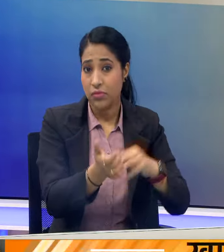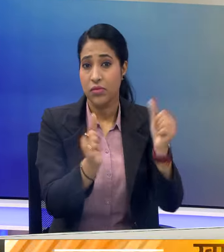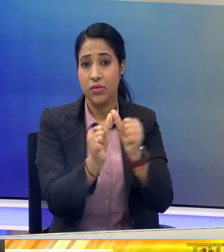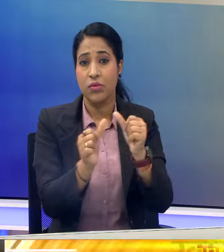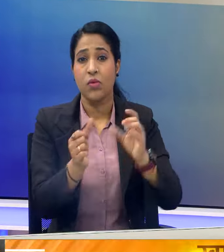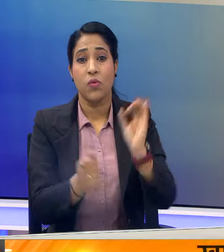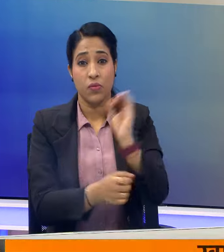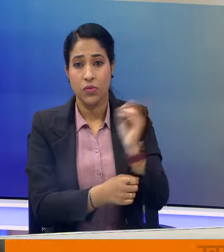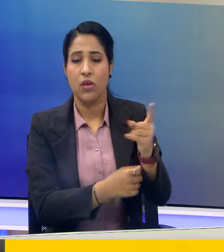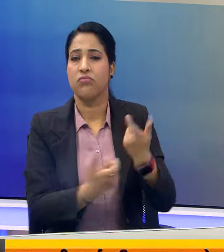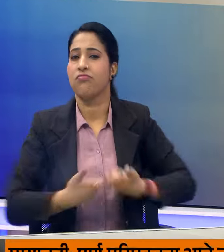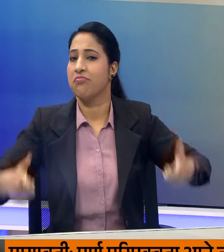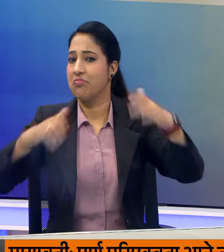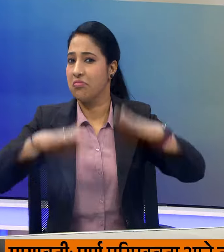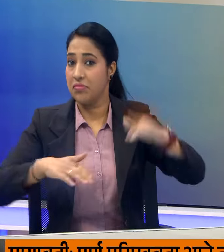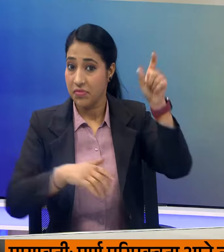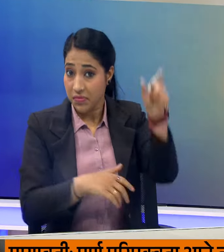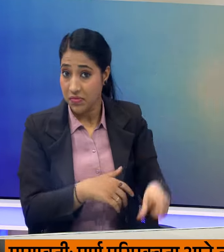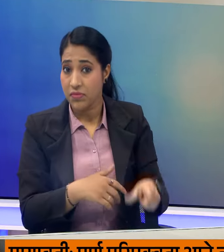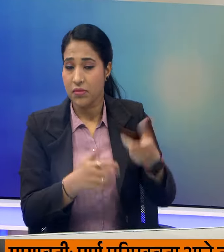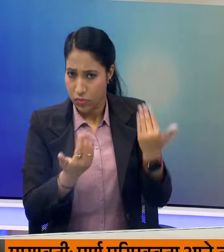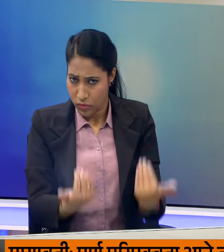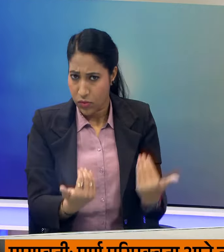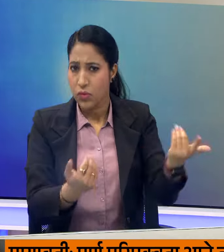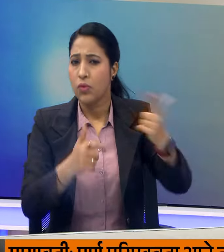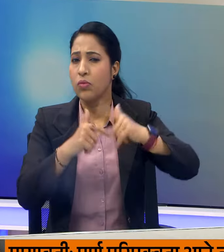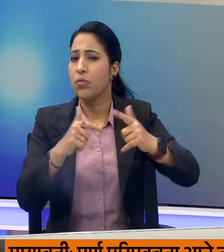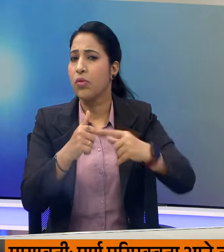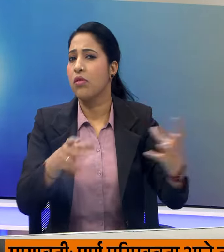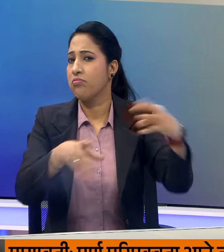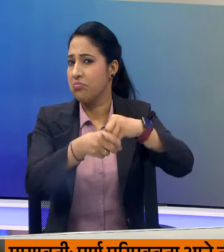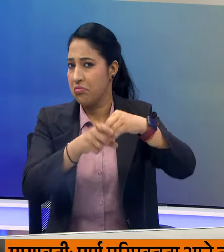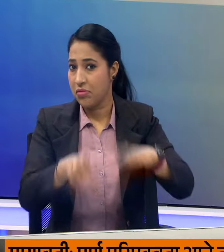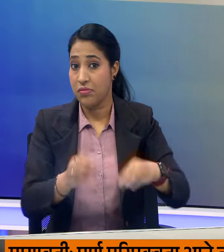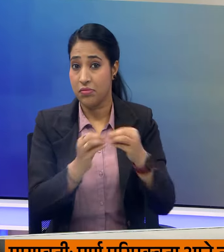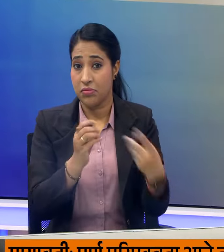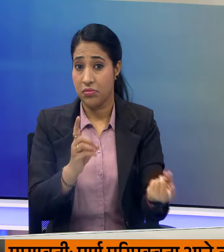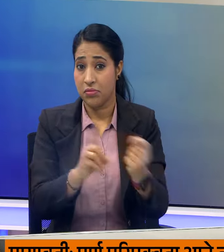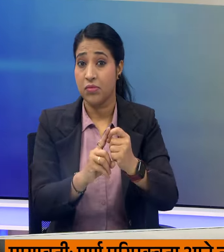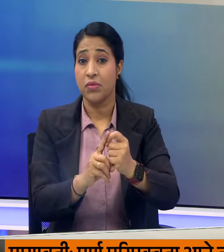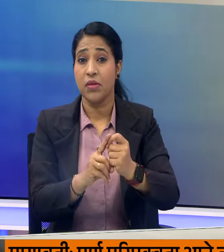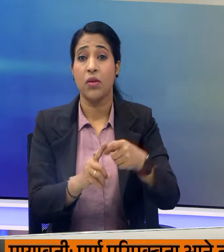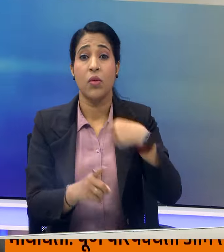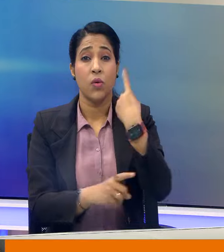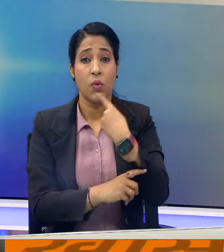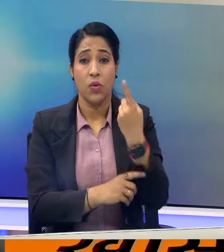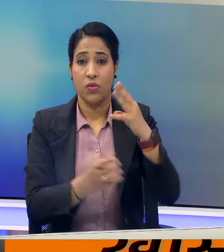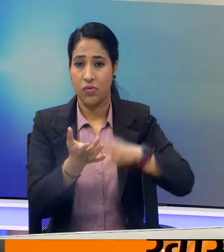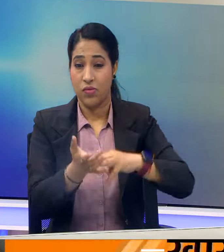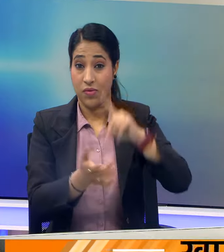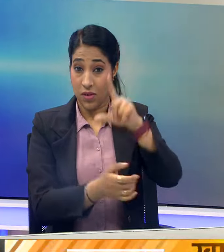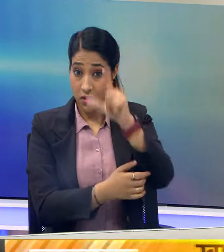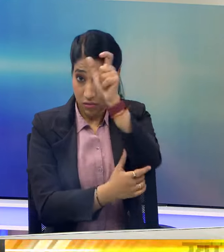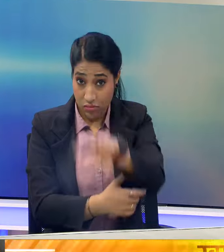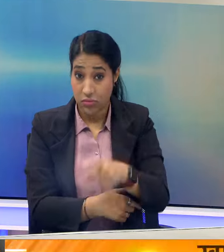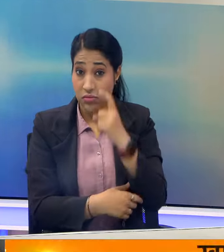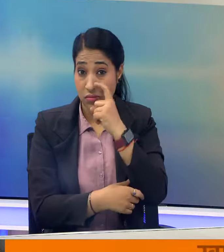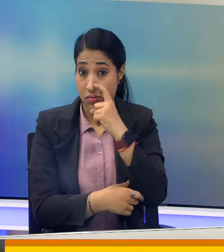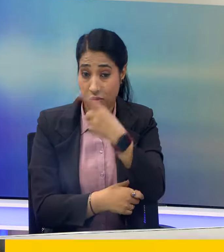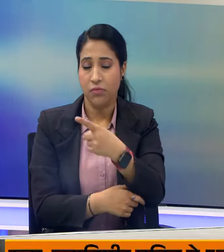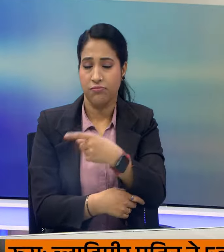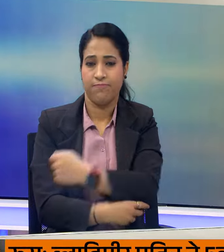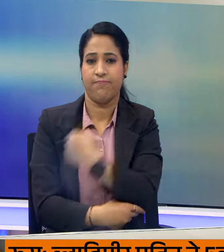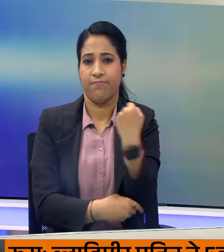वैसी सांसद है। और इस बार भी चुनाव लड़ रहे हैं। वहीं बीजेपी ने इस बार फायर ब्रांड नेता माधवी लता को मेदान में उतारा